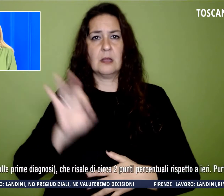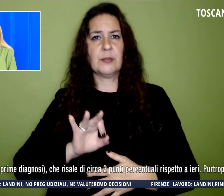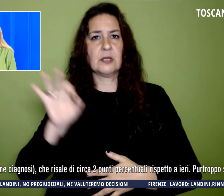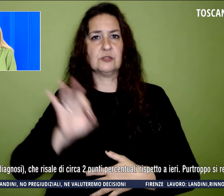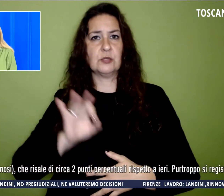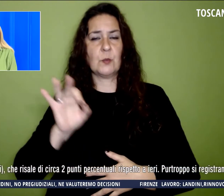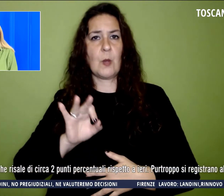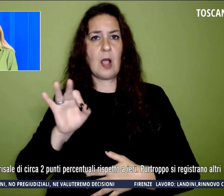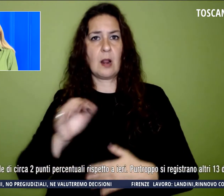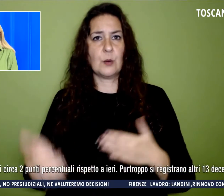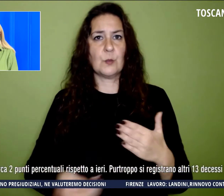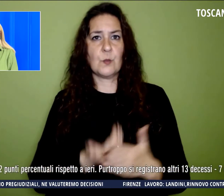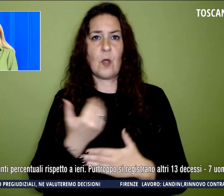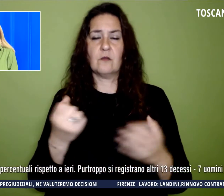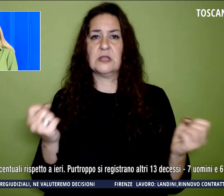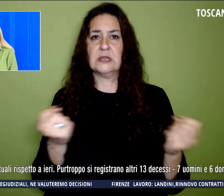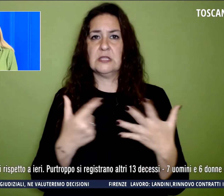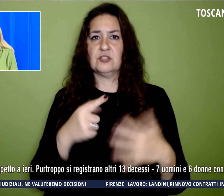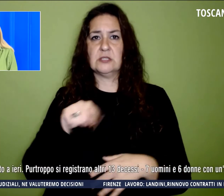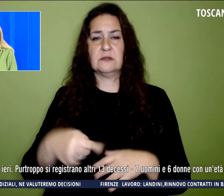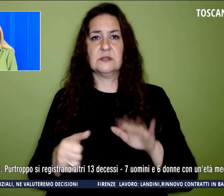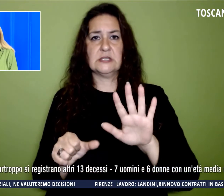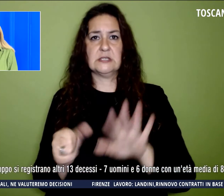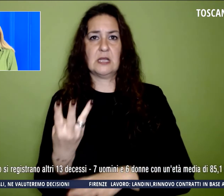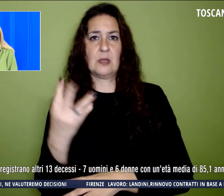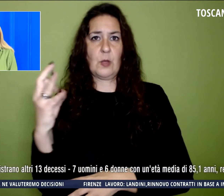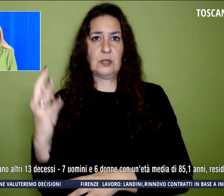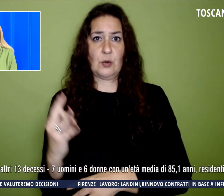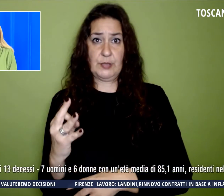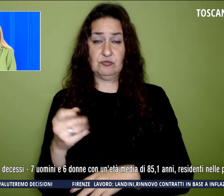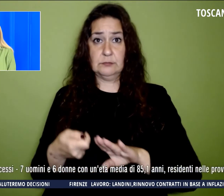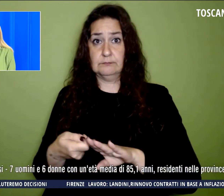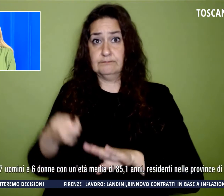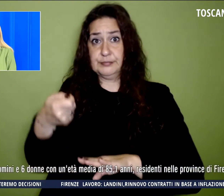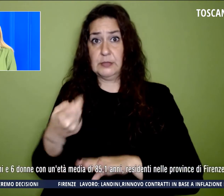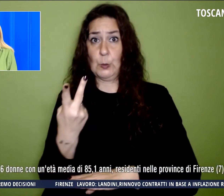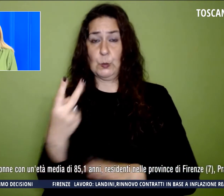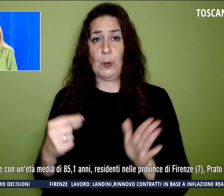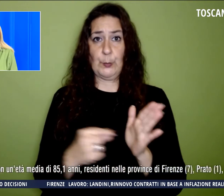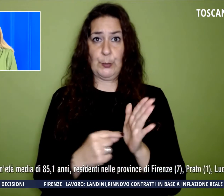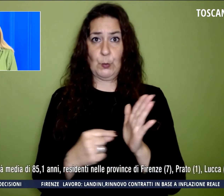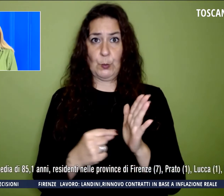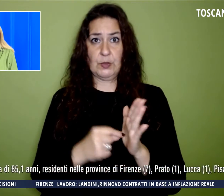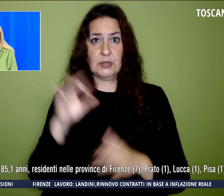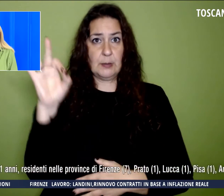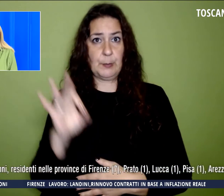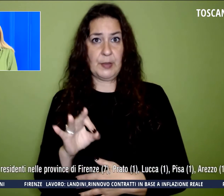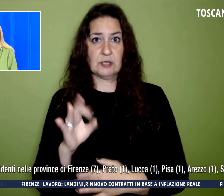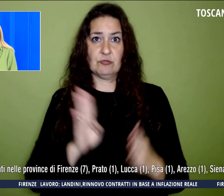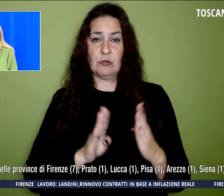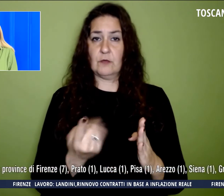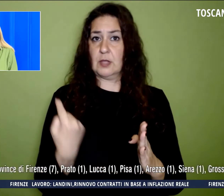,64%, quindi risale di circa due punti percentuali rispetto a ieri.